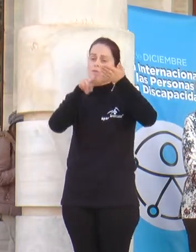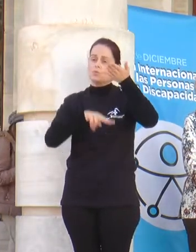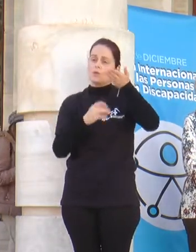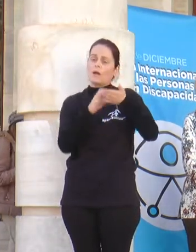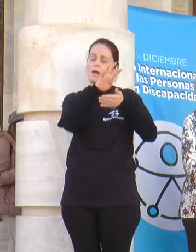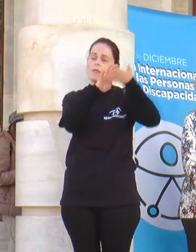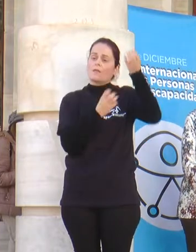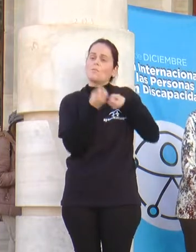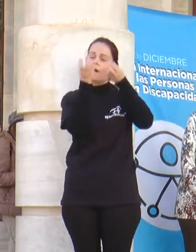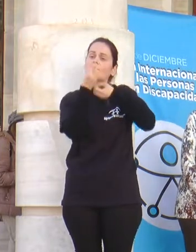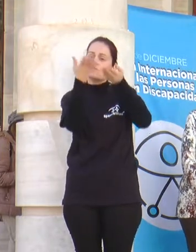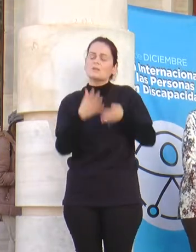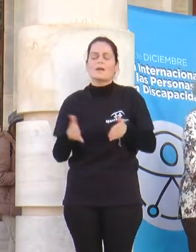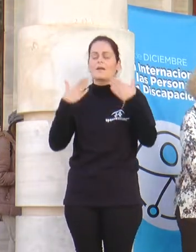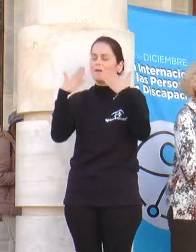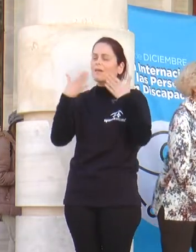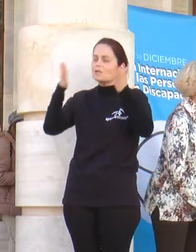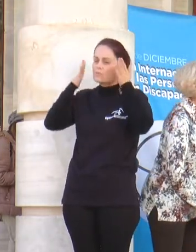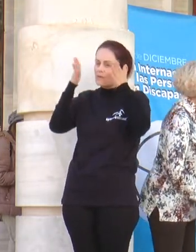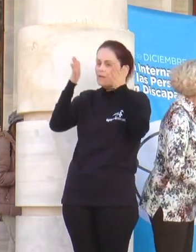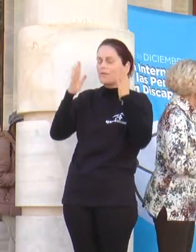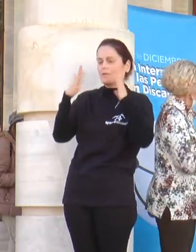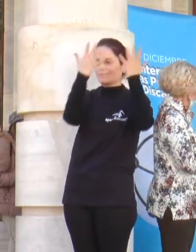manifiesto. Muchísimas gracias por su atención. Buenos días.